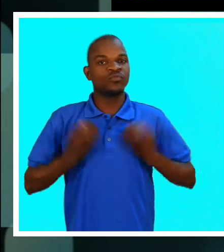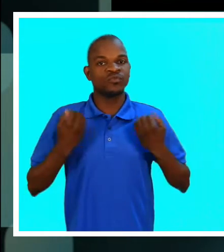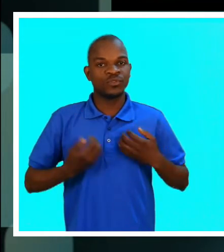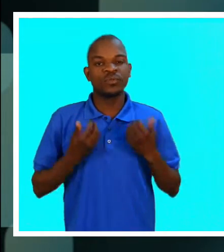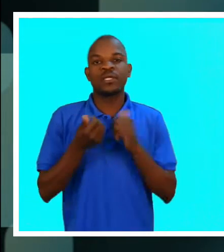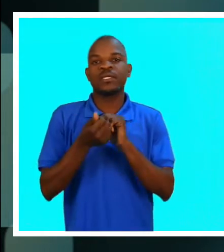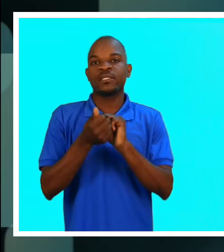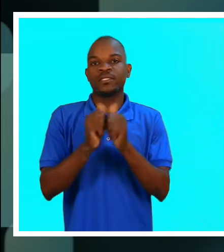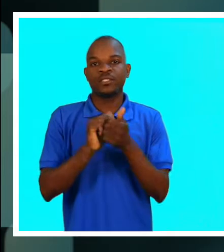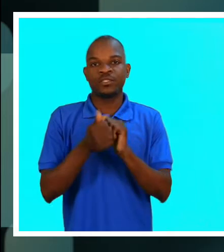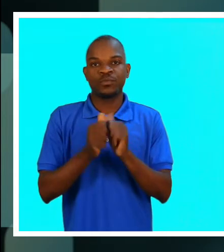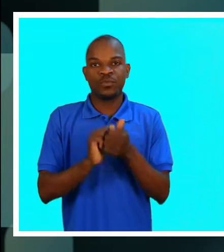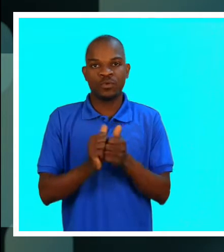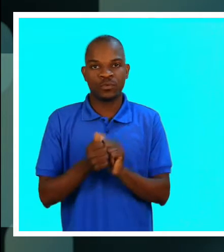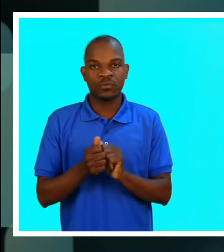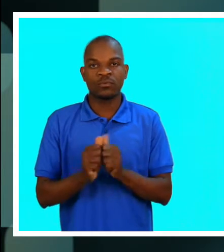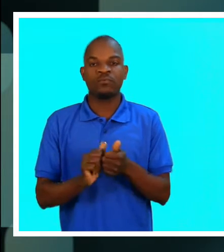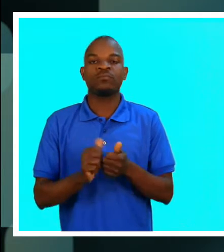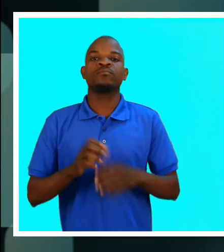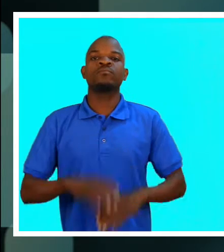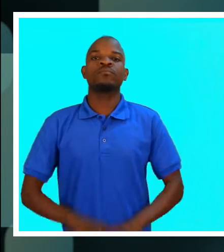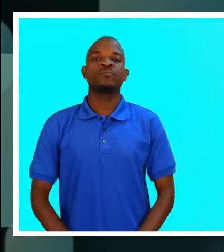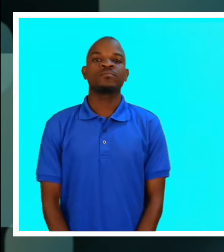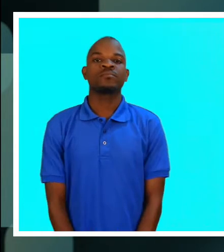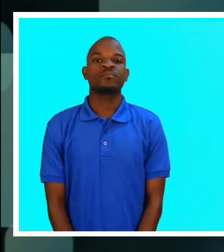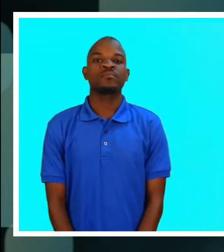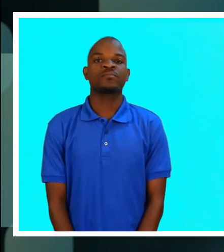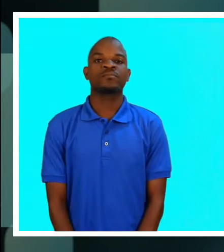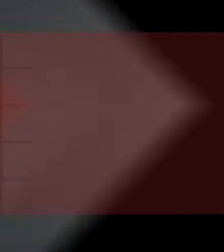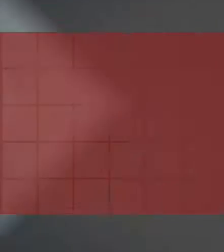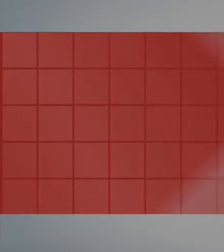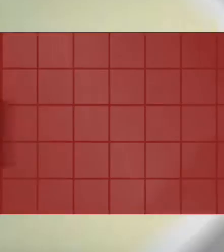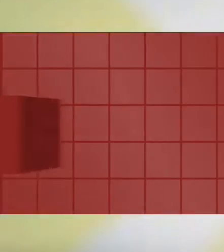Juventude de Esportes, Alberto Cotmula.